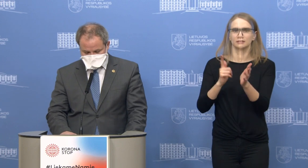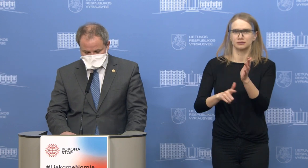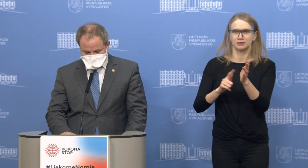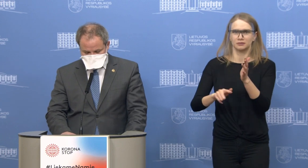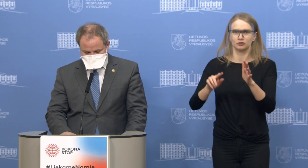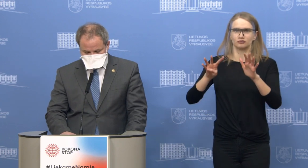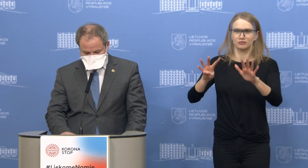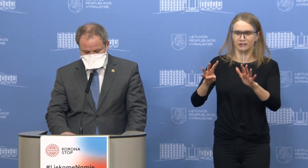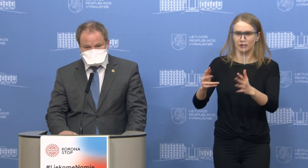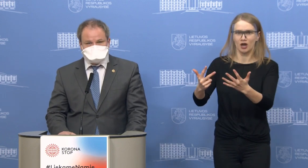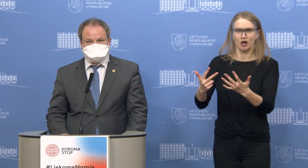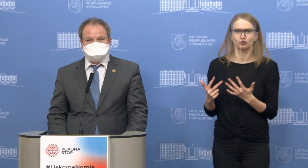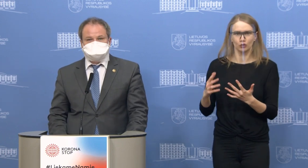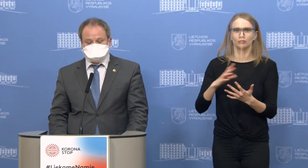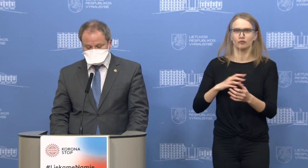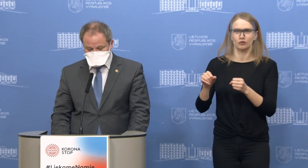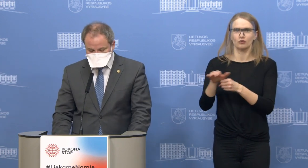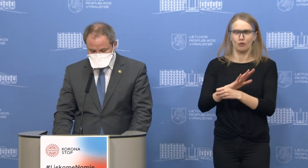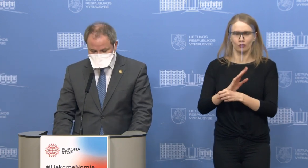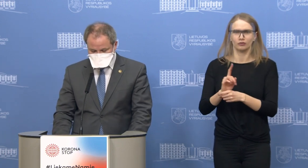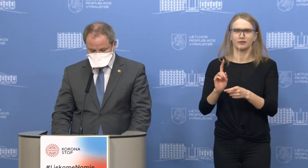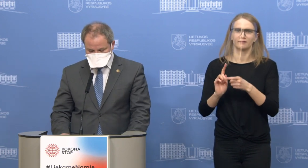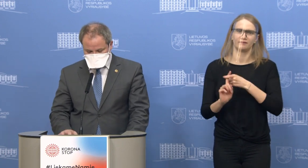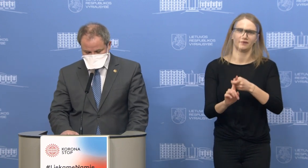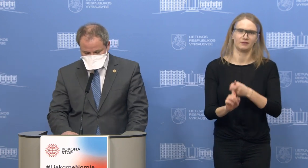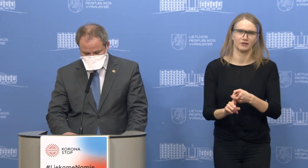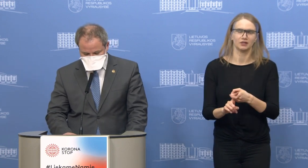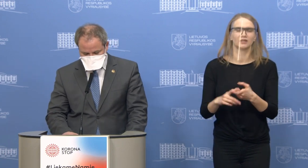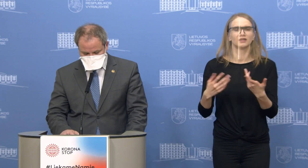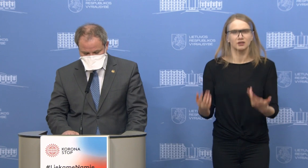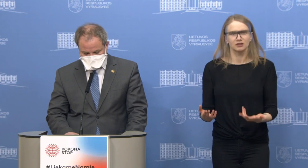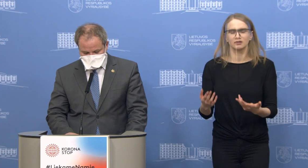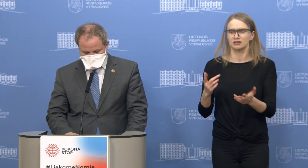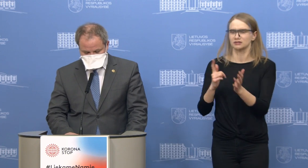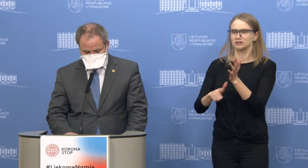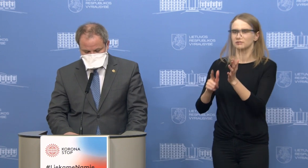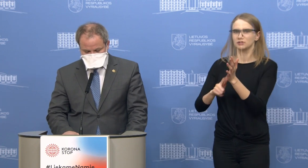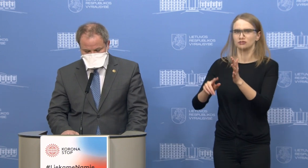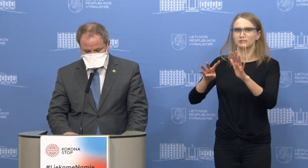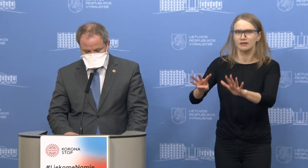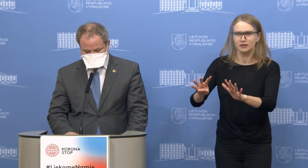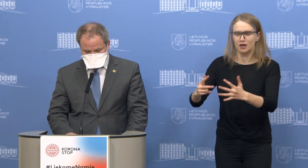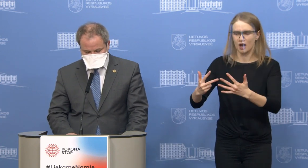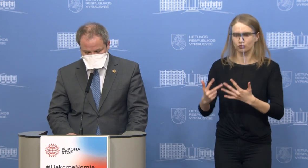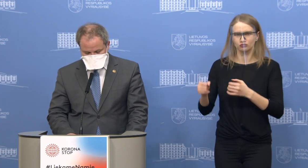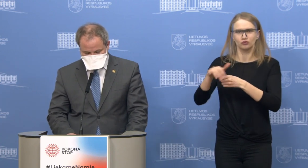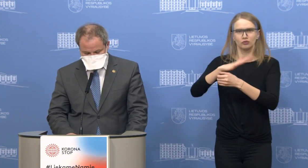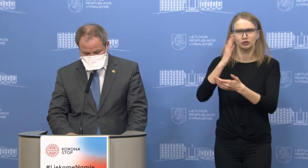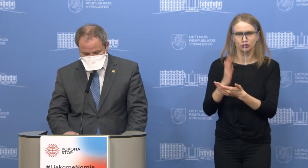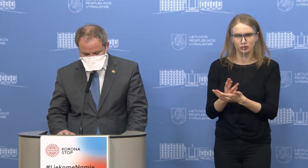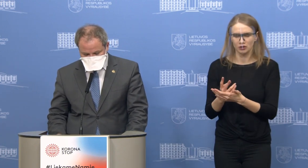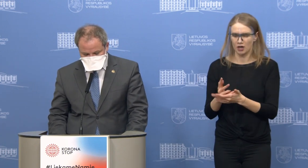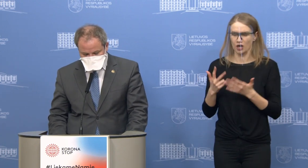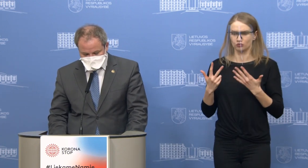minėjau, tarp jų dėje buvo mirtinų atveju, tai du iš tų aštuonių teigiamų mirė.